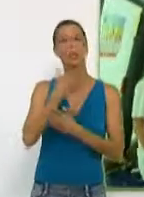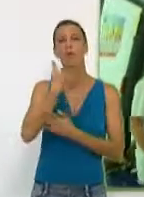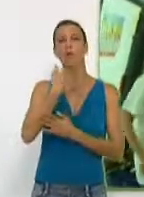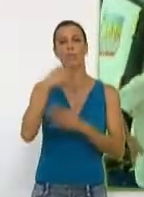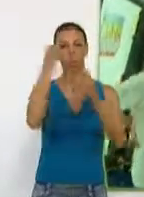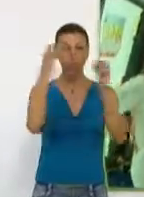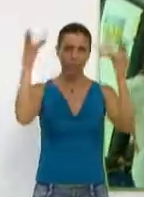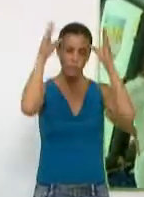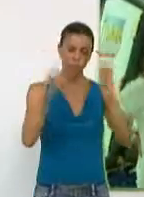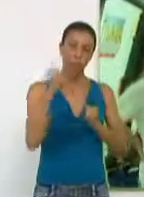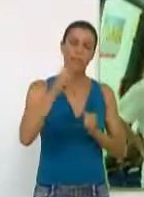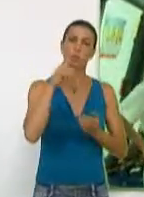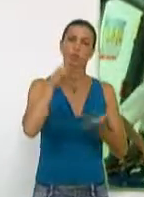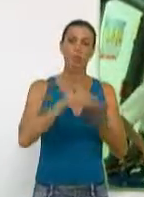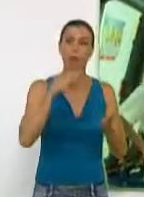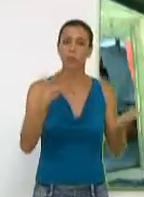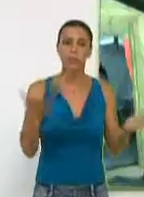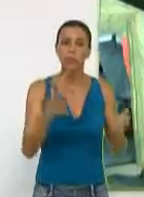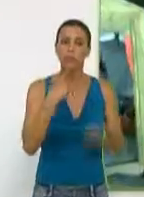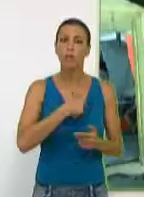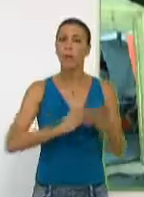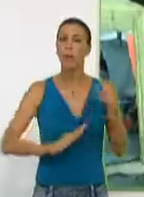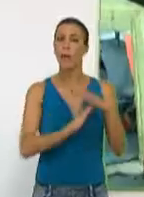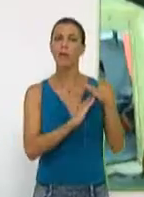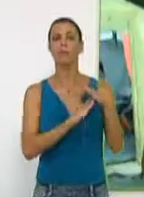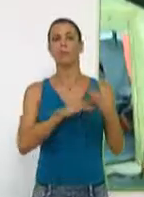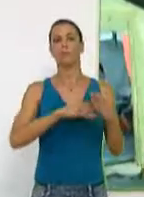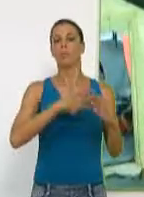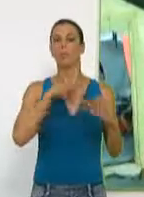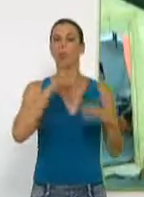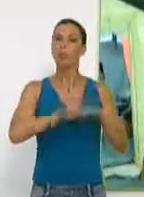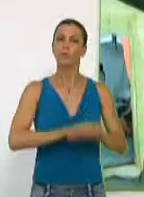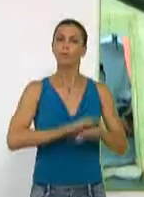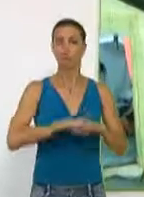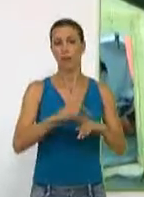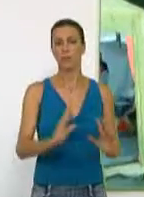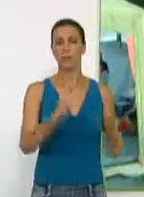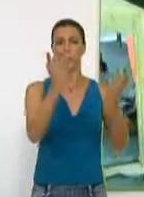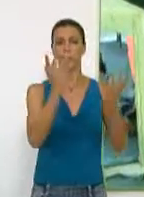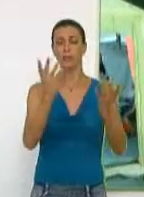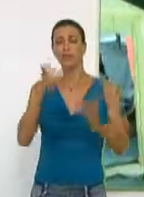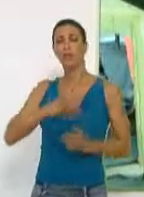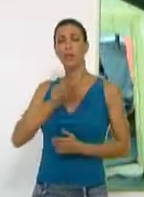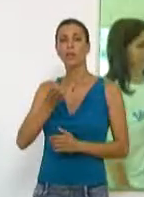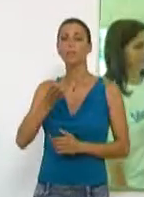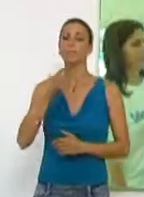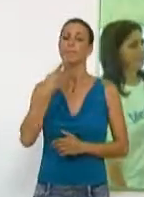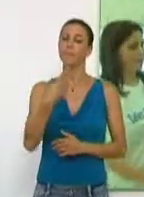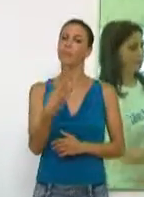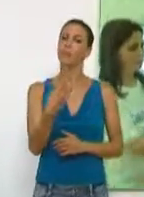sociedad conozca cómo reanimar a una persona en caso de parada cardiorrespiratoria. Para finalizar, la alcaldesa, Luisa